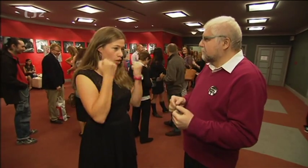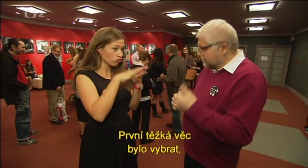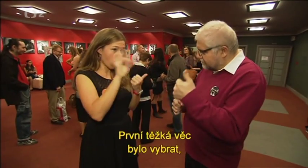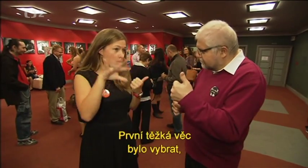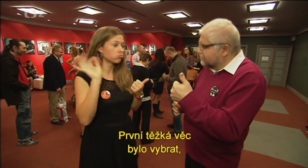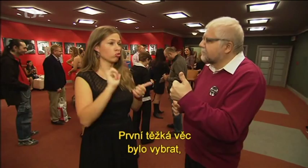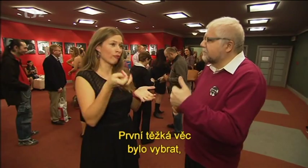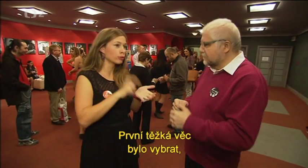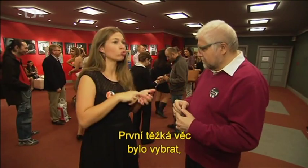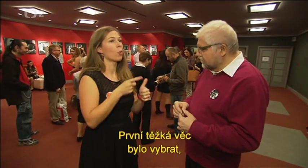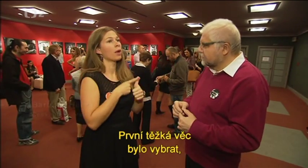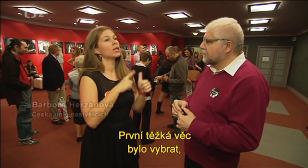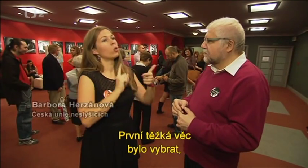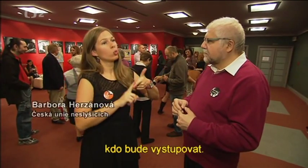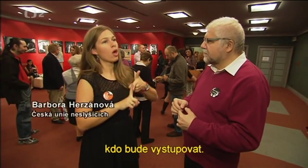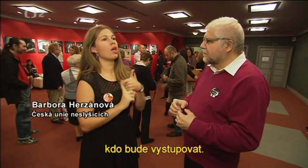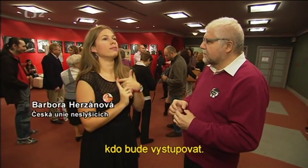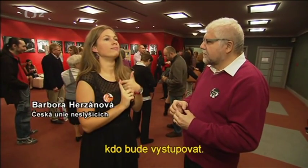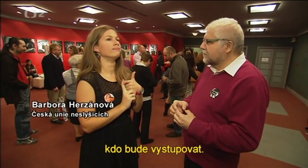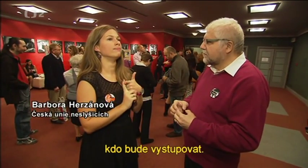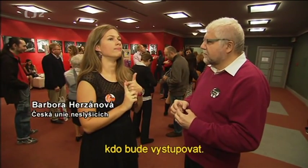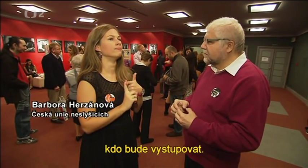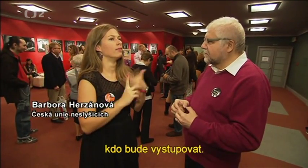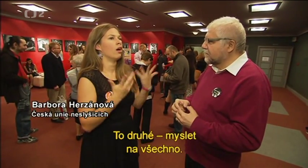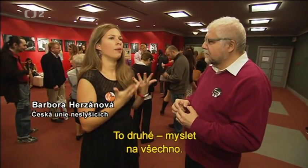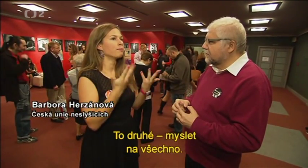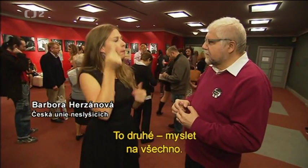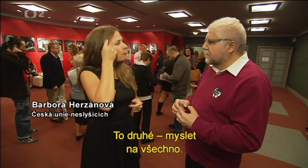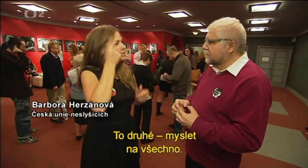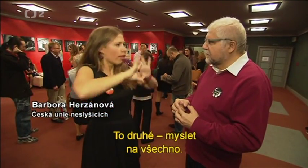první těžká věc bylo vybrat, kdo bude vystupovat. To druhé je myslet na všechno.